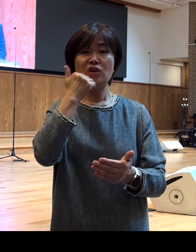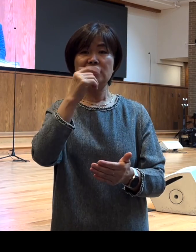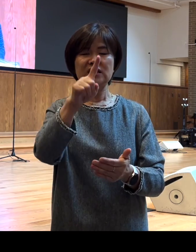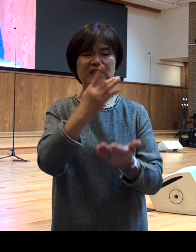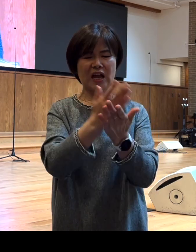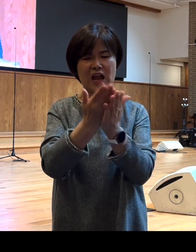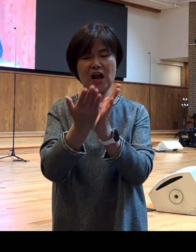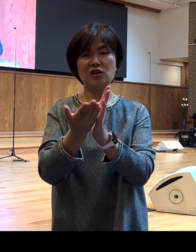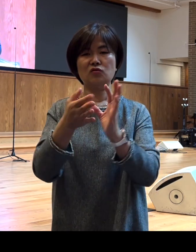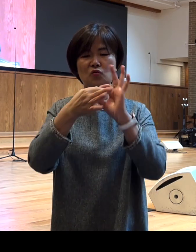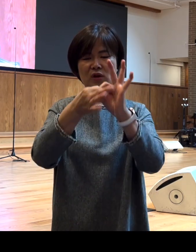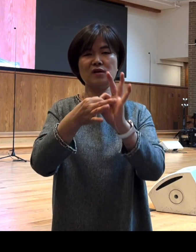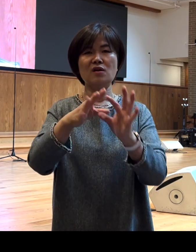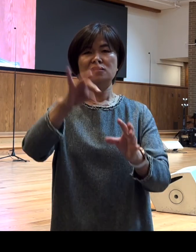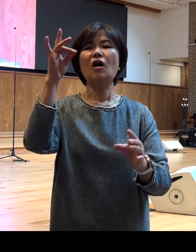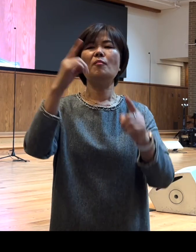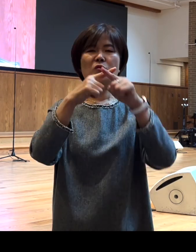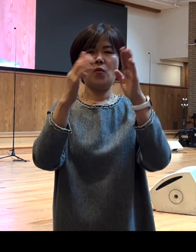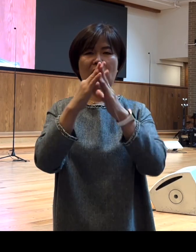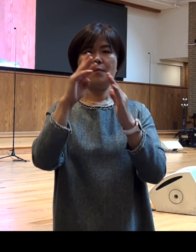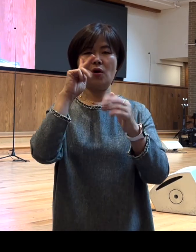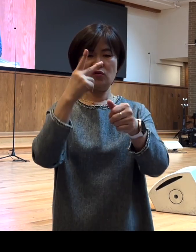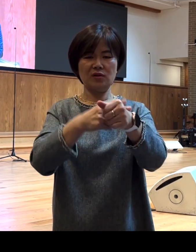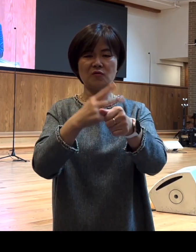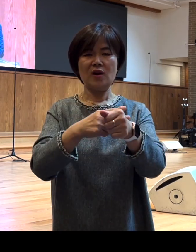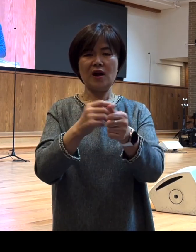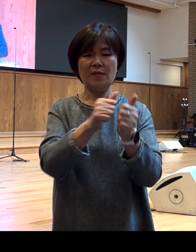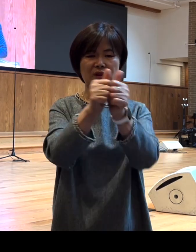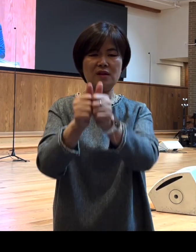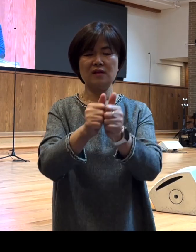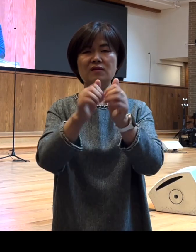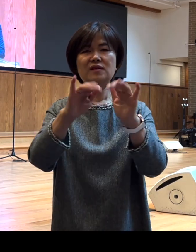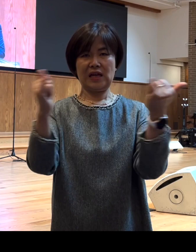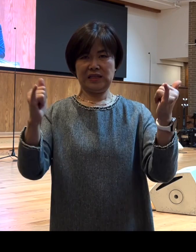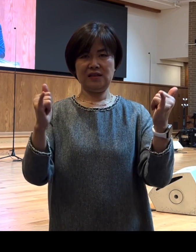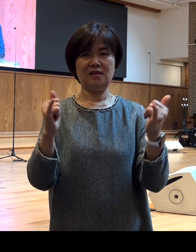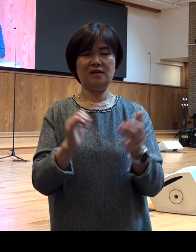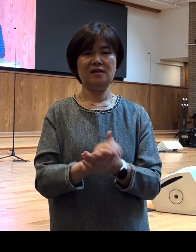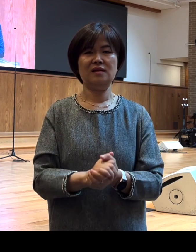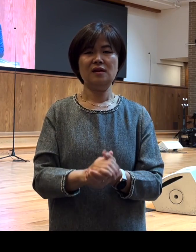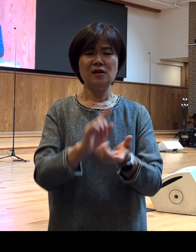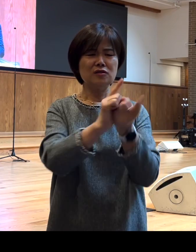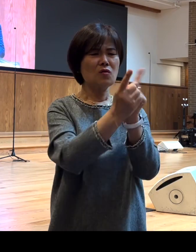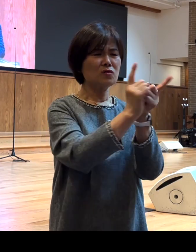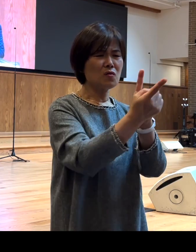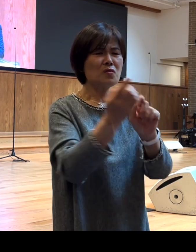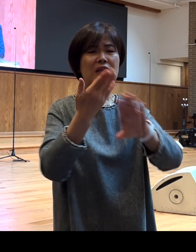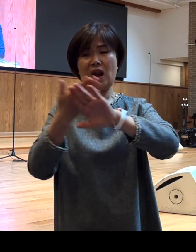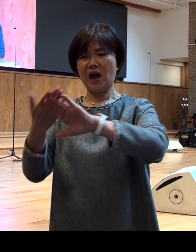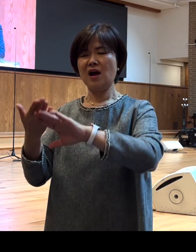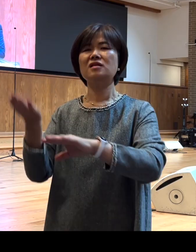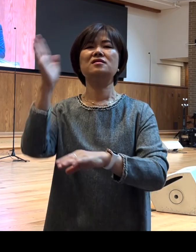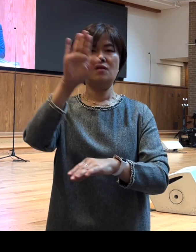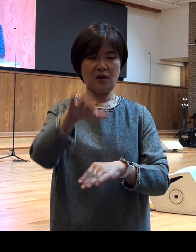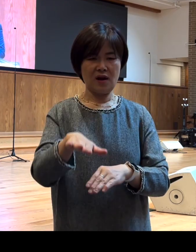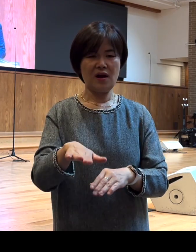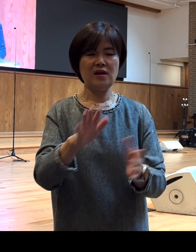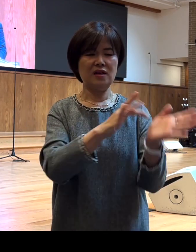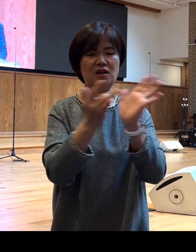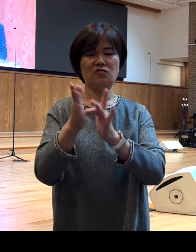초대교회가 바울과 함께 했던 그 동역자들이 서로 차이가 있었지만 예수 그리스도의 복음